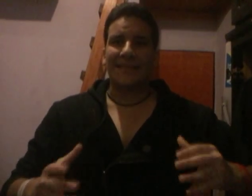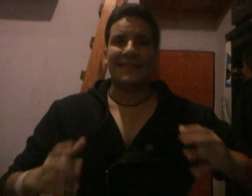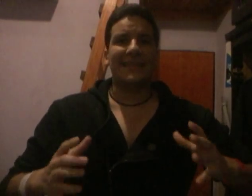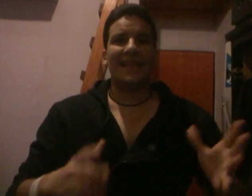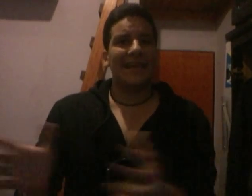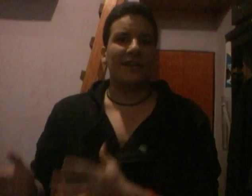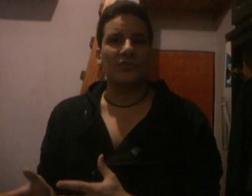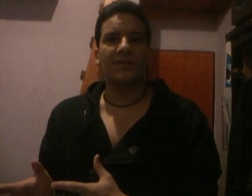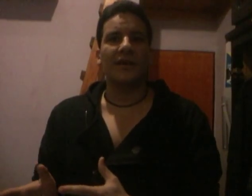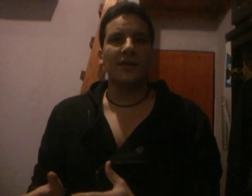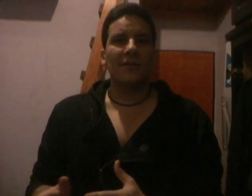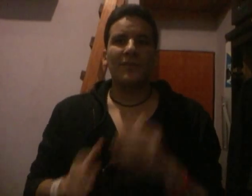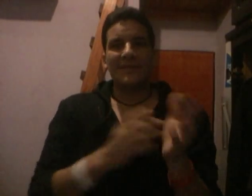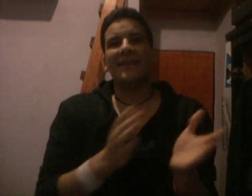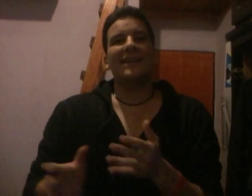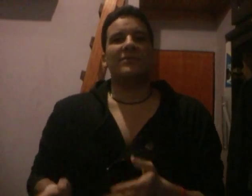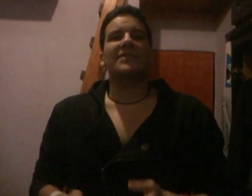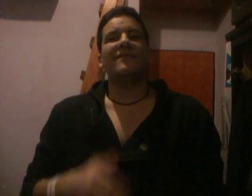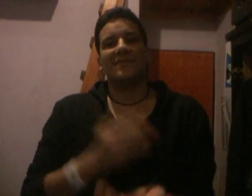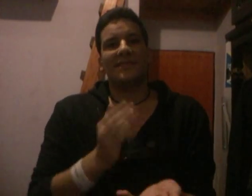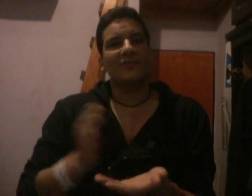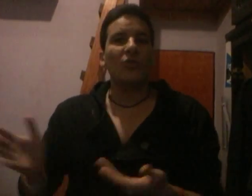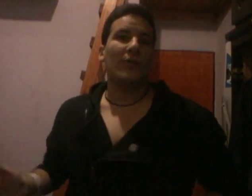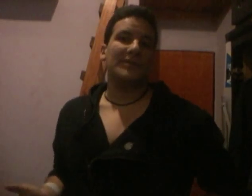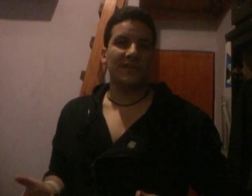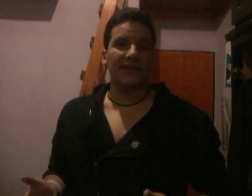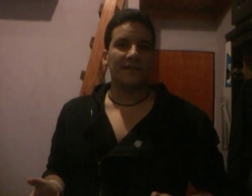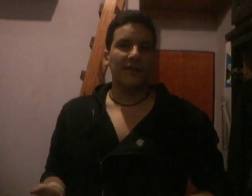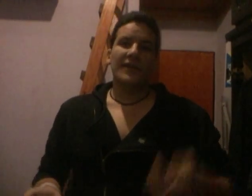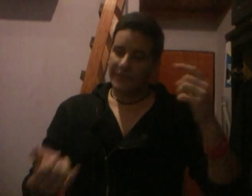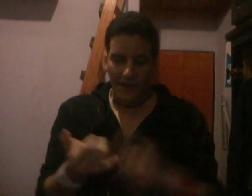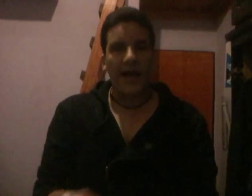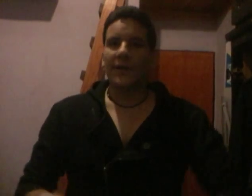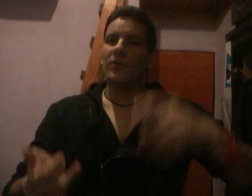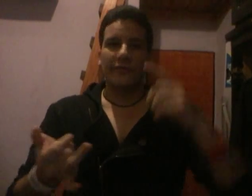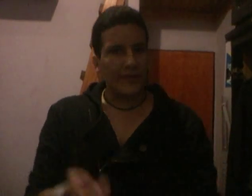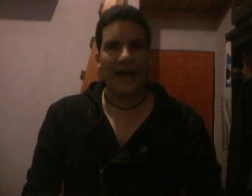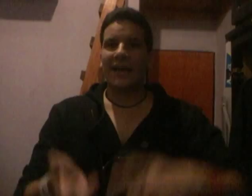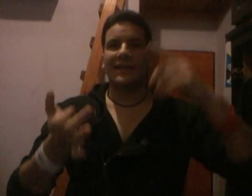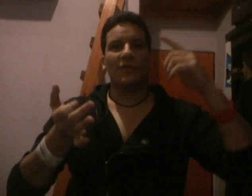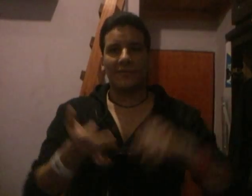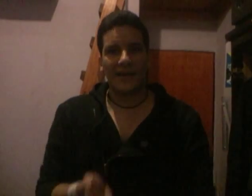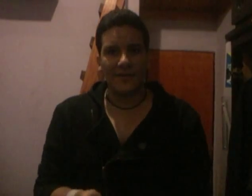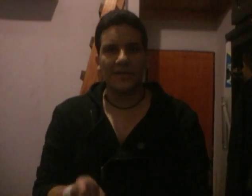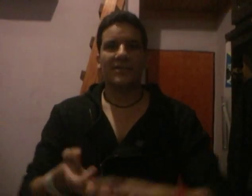lanzar la Liga de la Justicia, pero para hacer la Liga de la Justicia tenés que presentar a todos los personajes. Cyborg, Flash, la Mujer Maravilla,